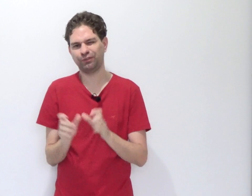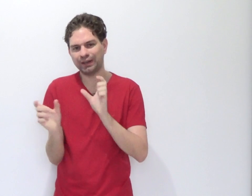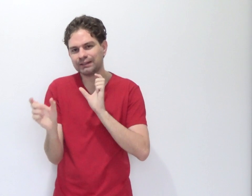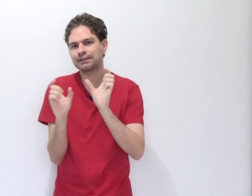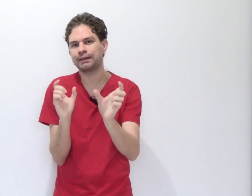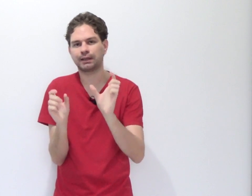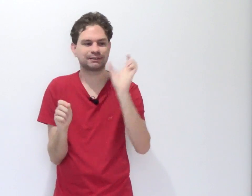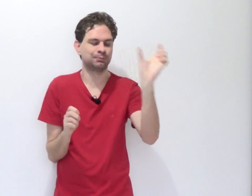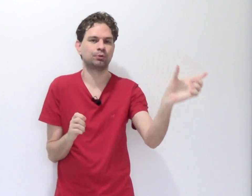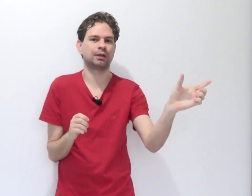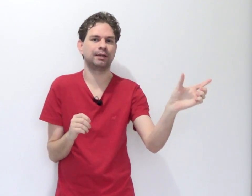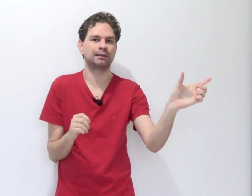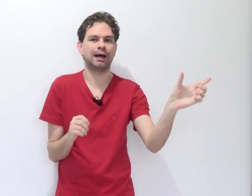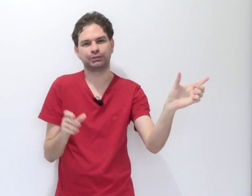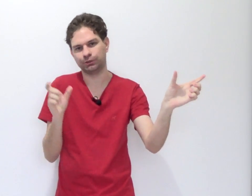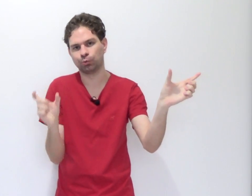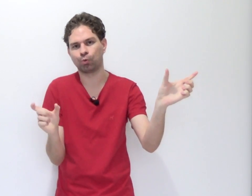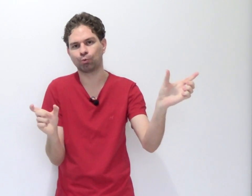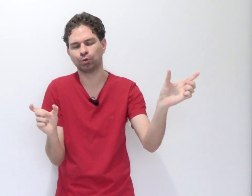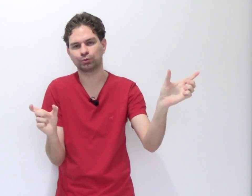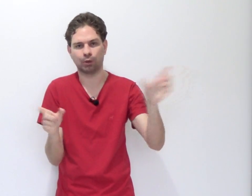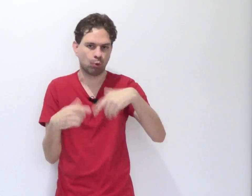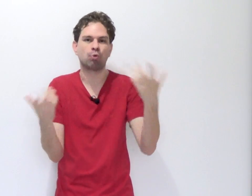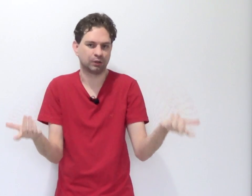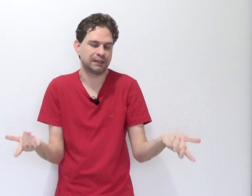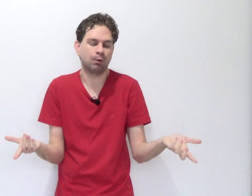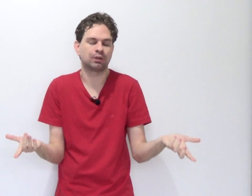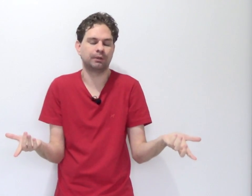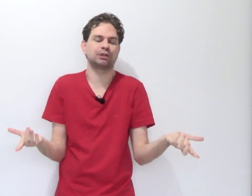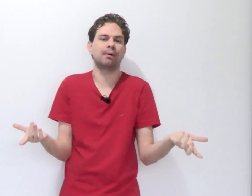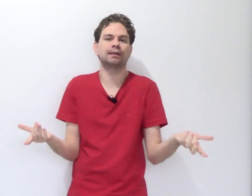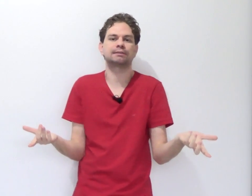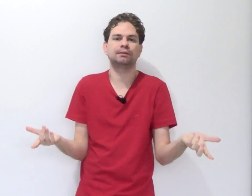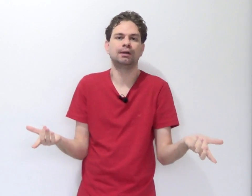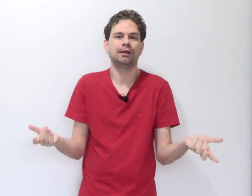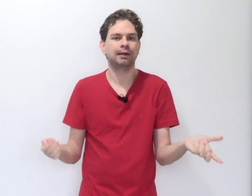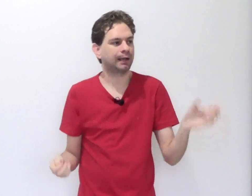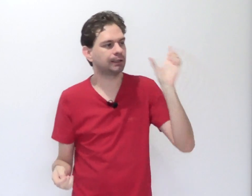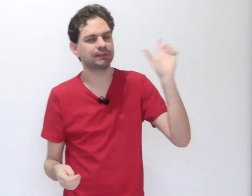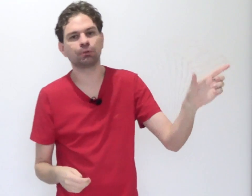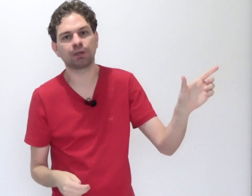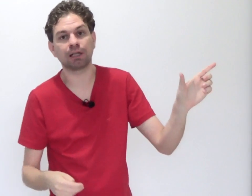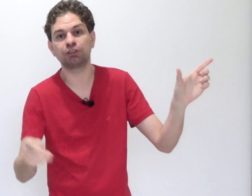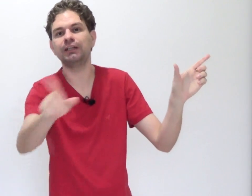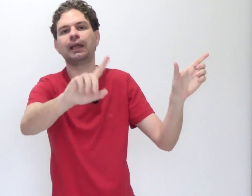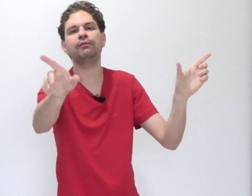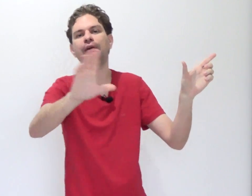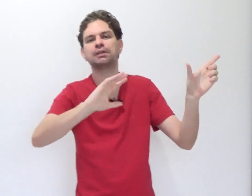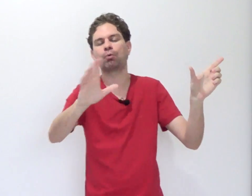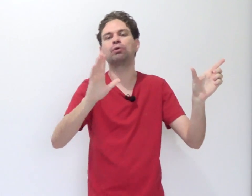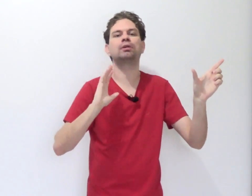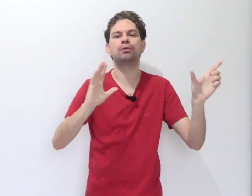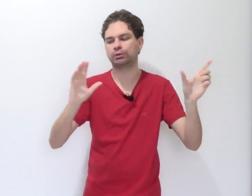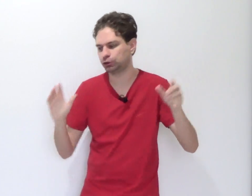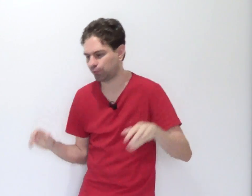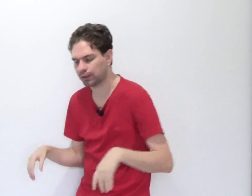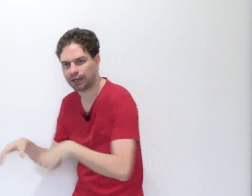diferença entre a simultaneidade e o concurso, a concursal, também chamada assim, é que na simultaneidade ninguém fez acordo nenhum. A gente foi lá e